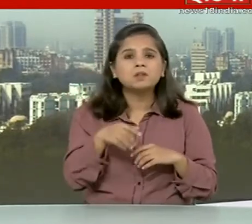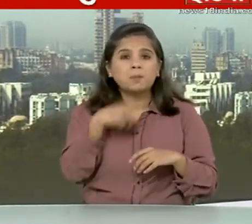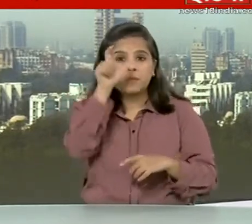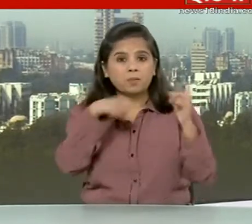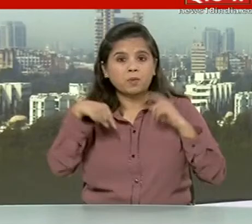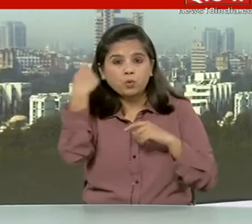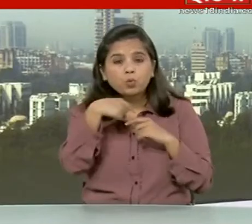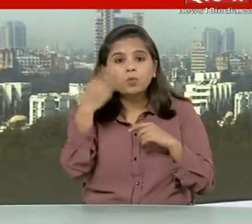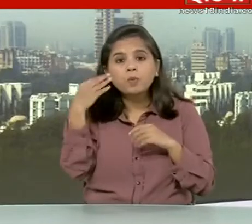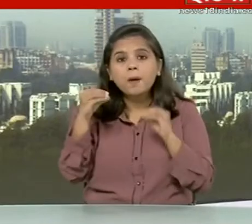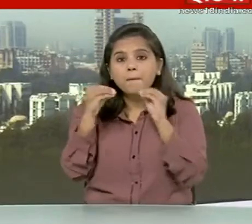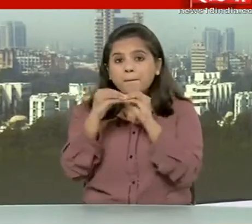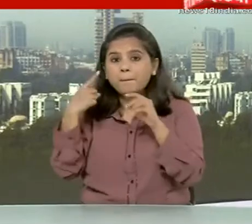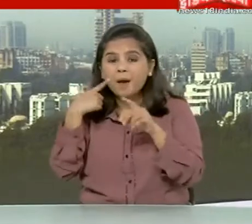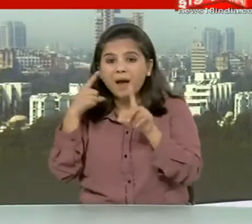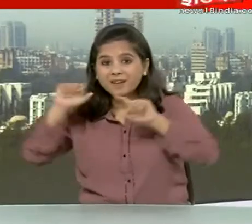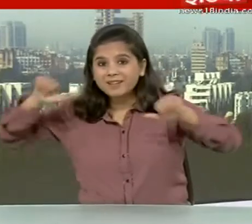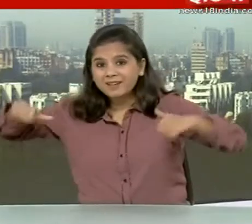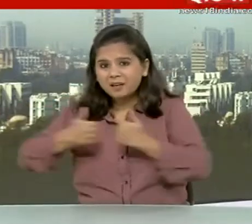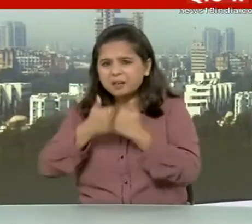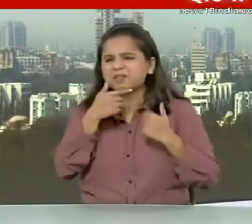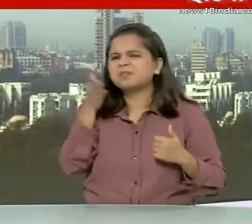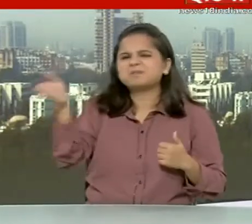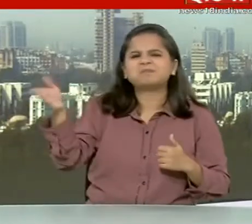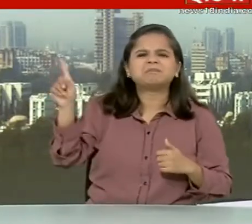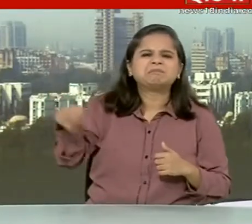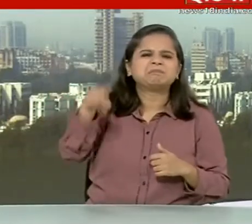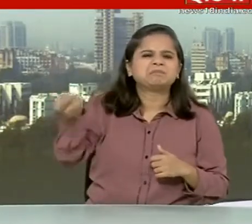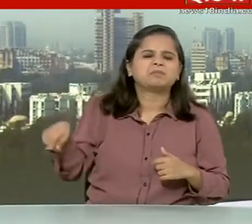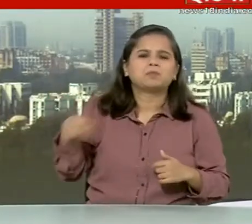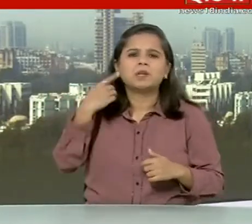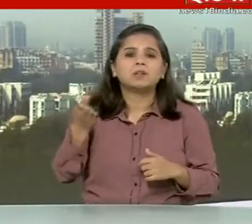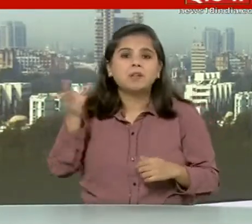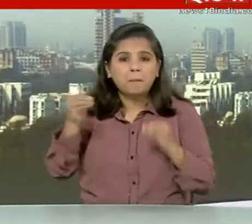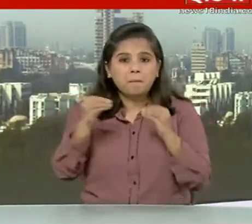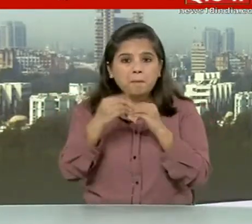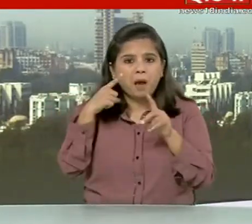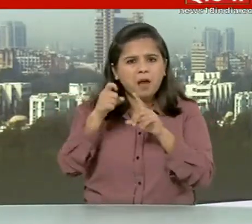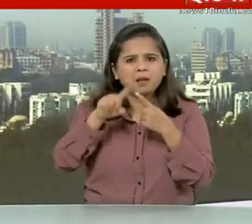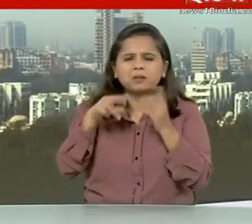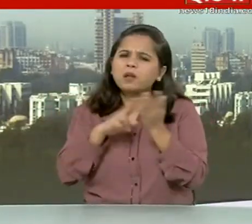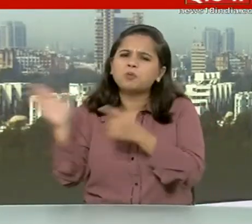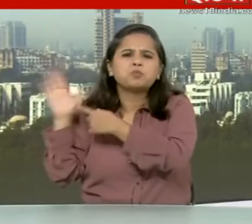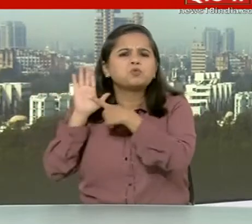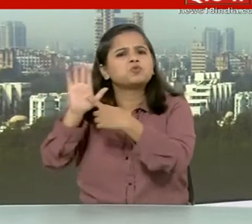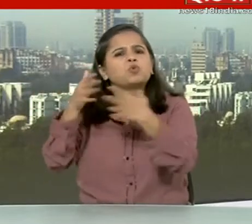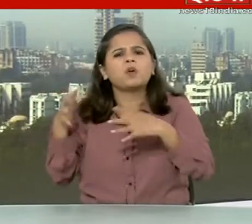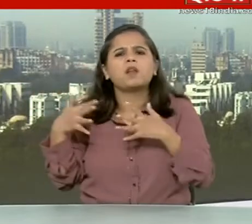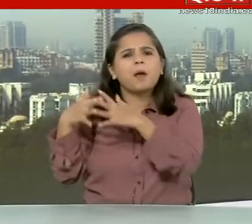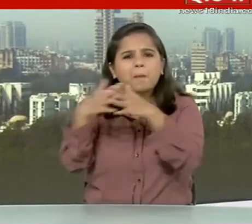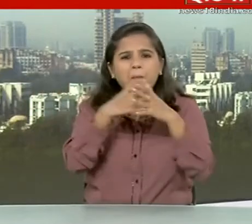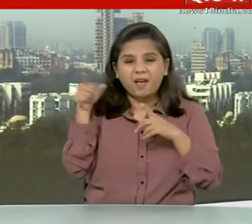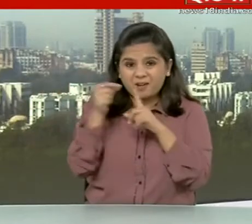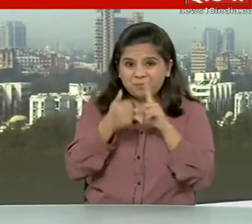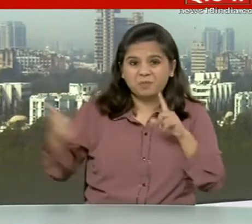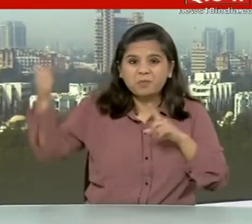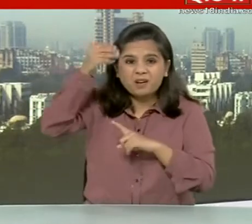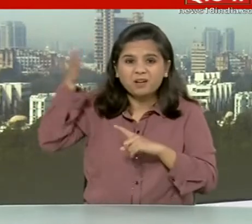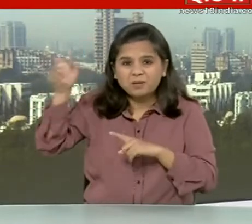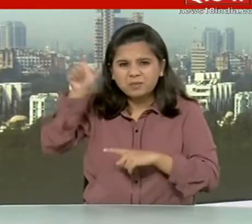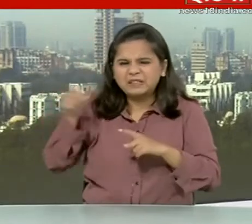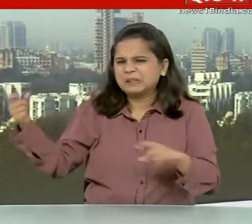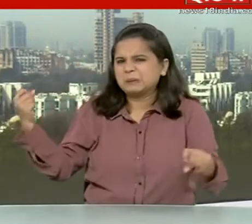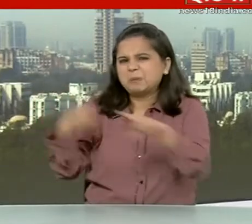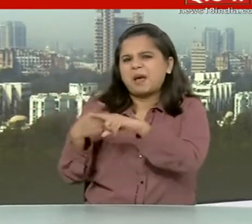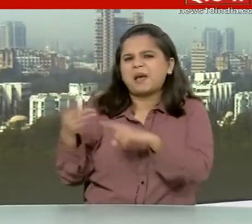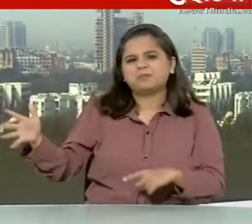उम्मीदवार जो बाइडेन के प्रदर्शन की निंदा की उन्होंने कहा बाइडेन ने ये साबित किया है कि वो अमेरिका के राश्टपती बनने